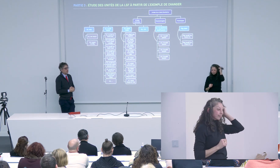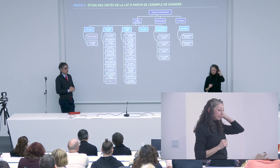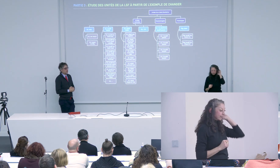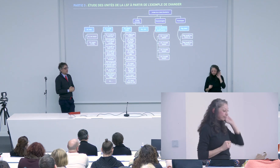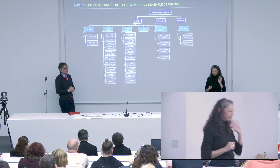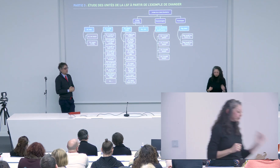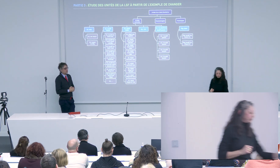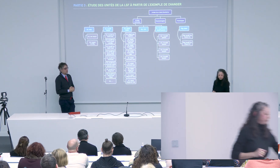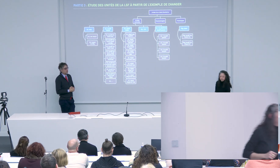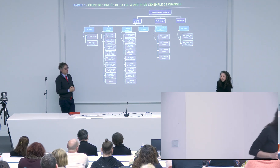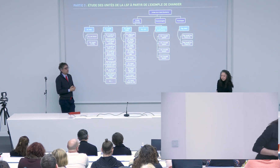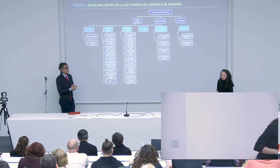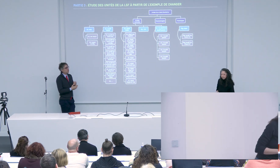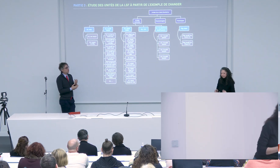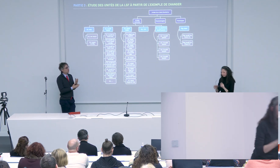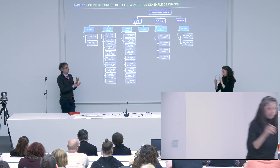rapprocher ça de la linguistique générale